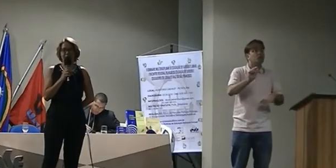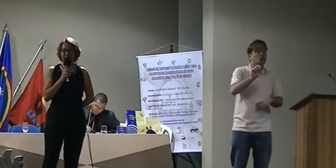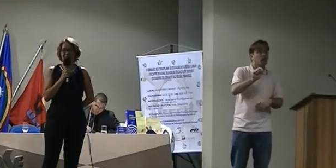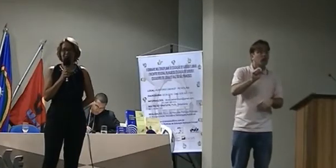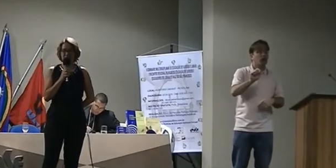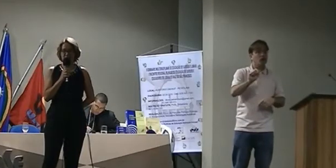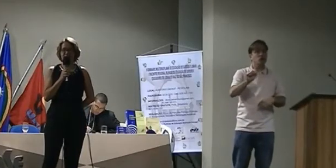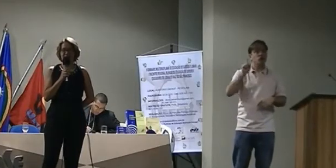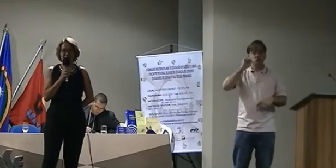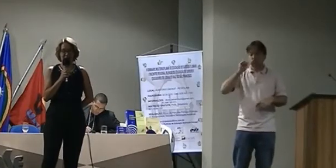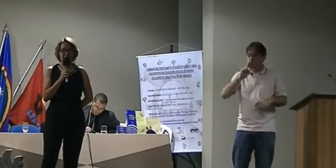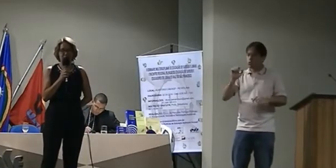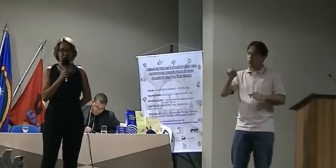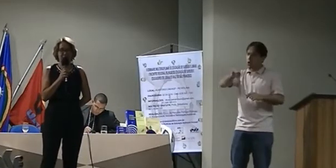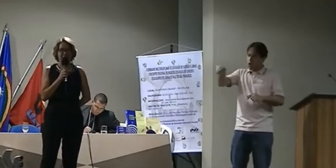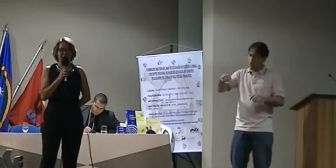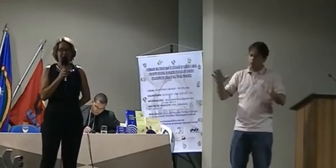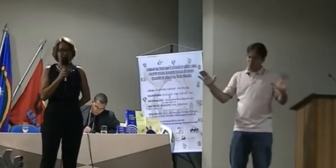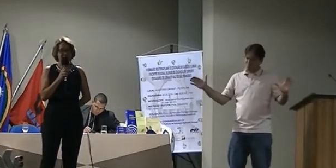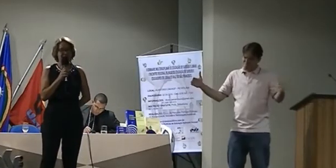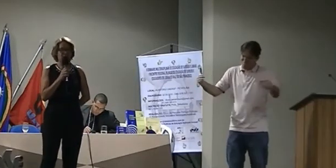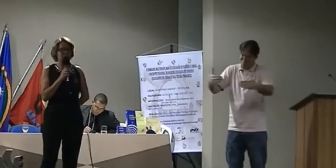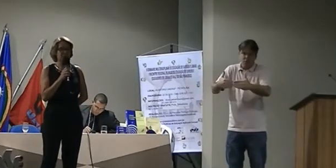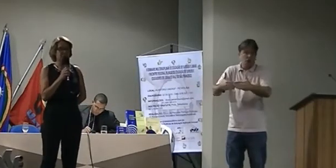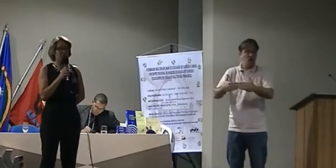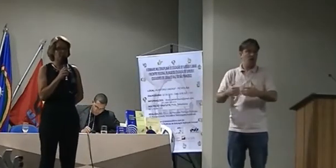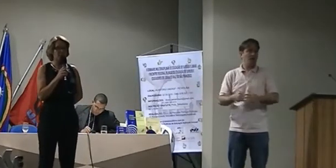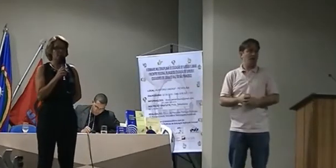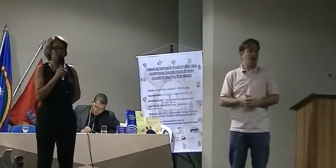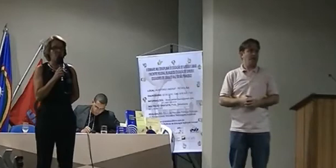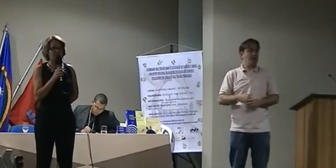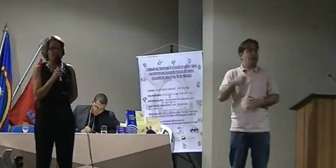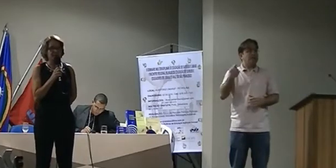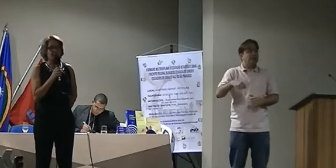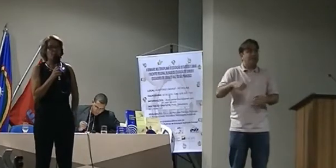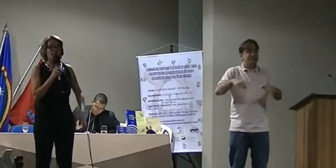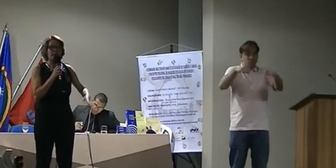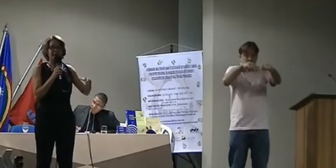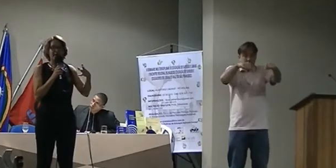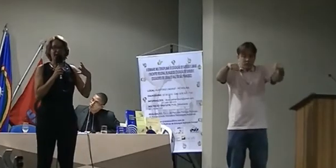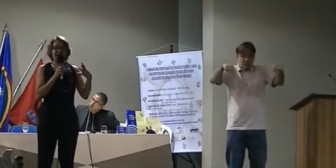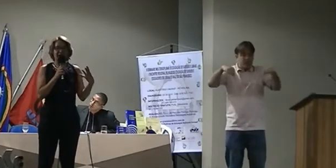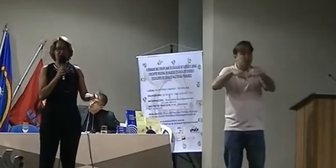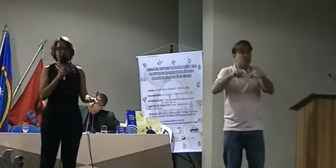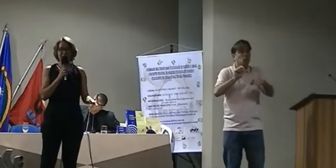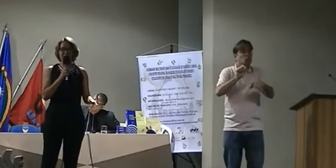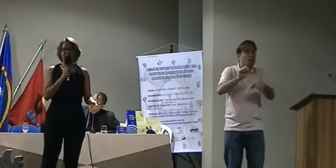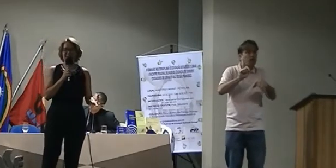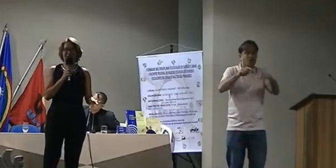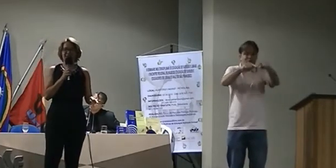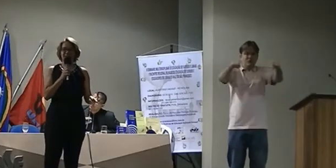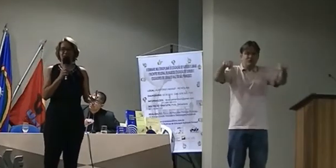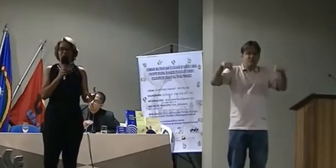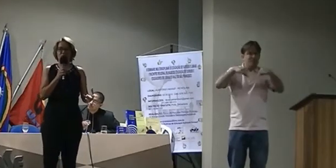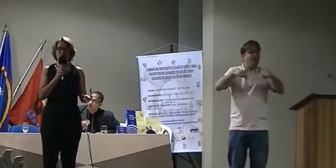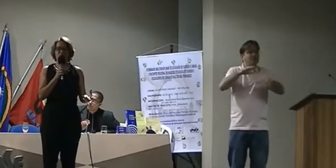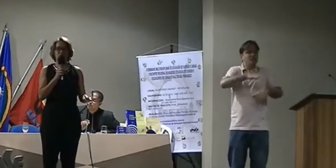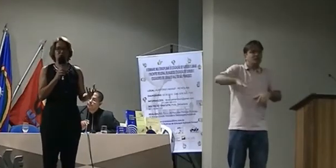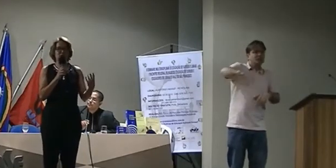precisamos desse espaço. Esse espaço, principalmente, a escola, porque as famílias, hoje, já